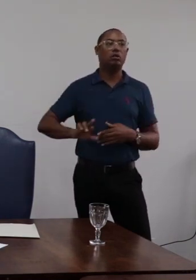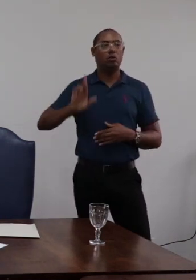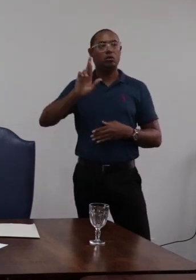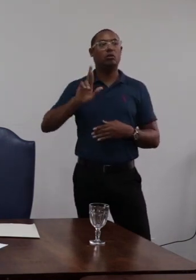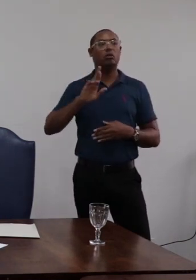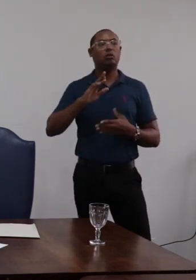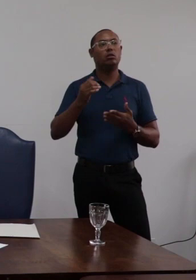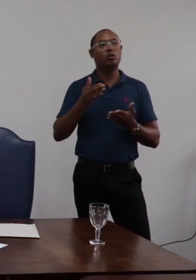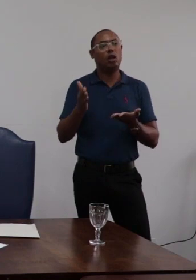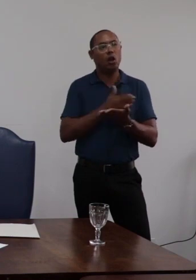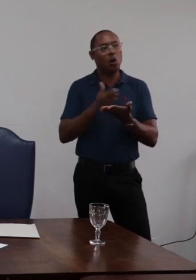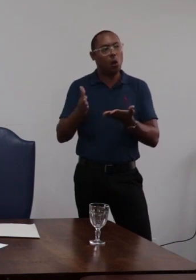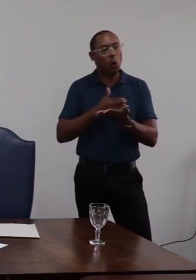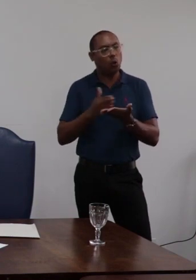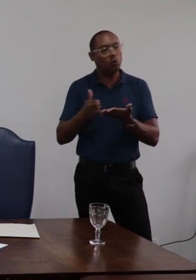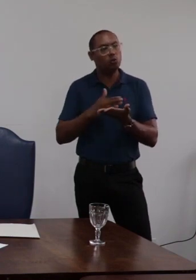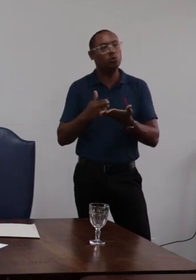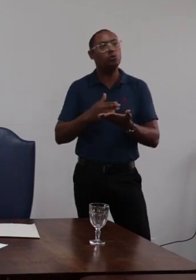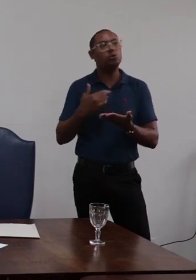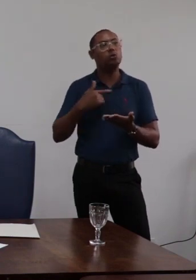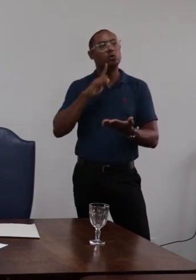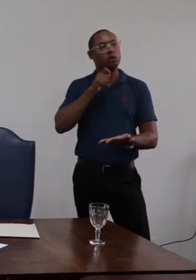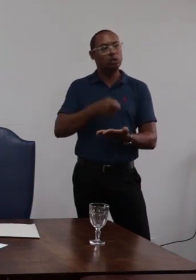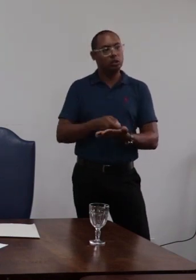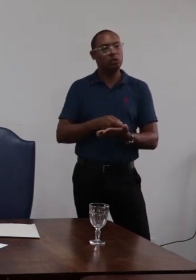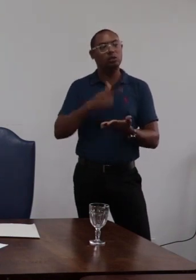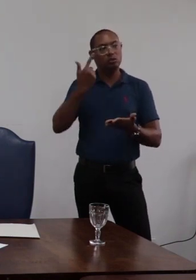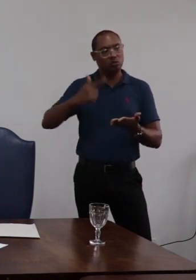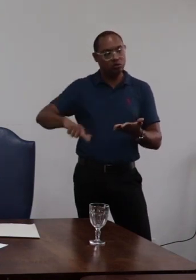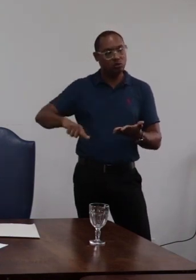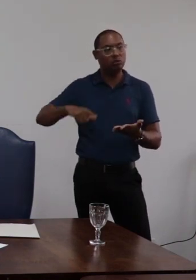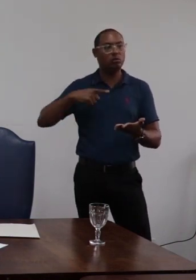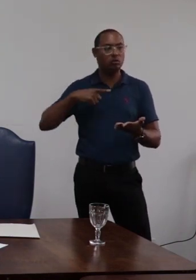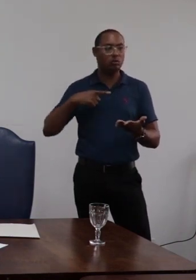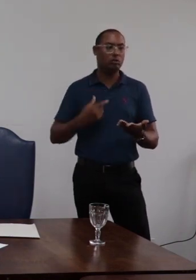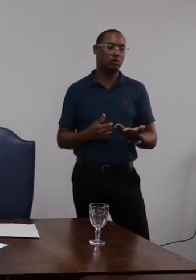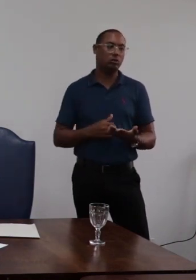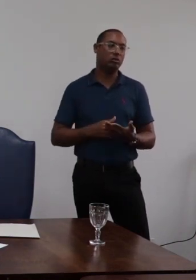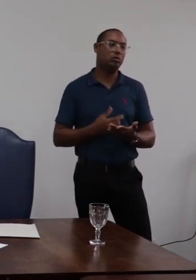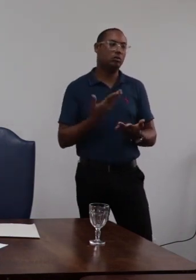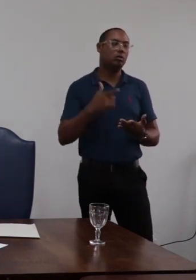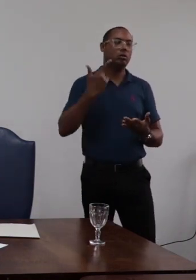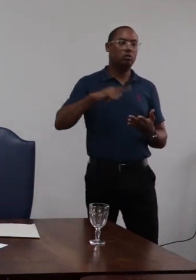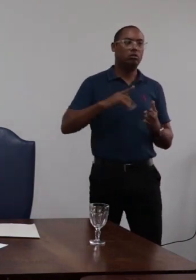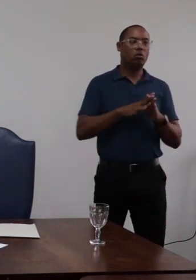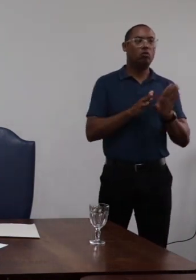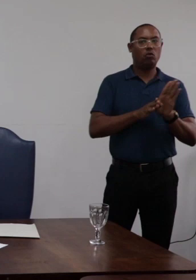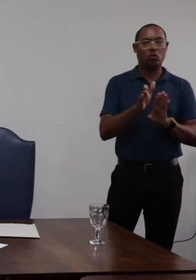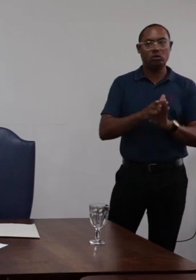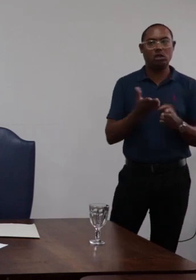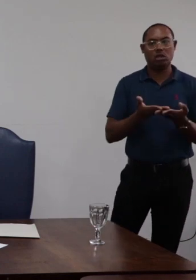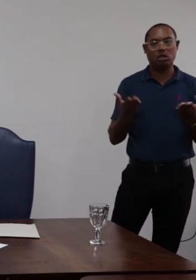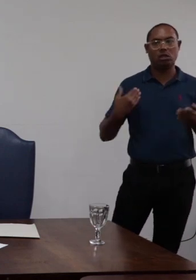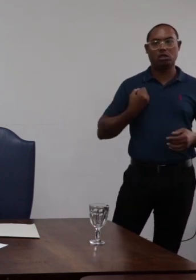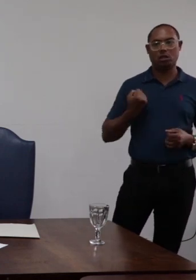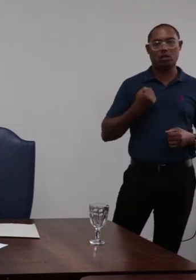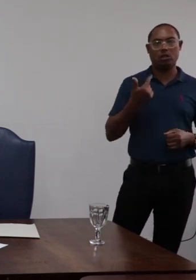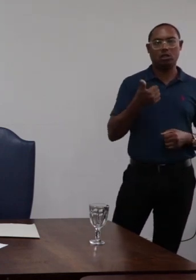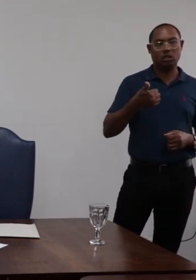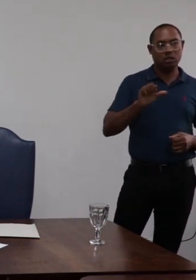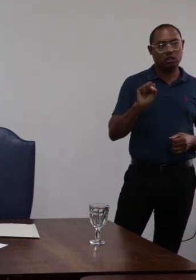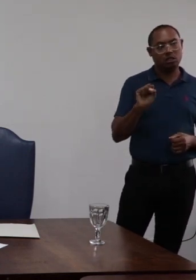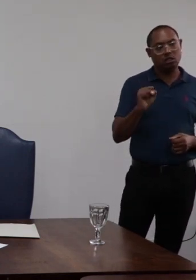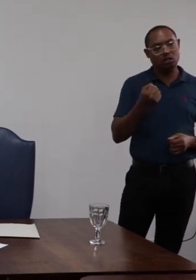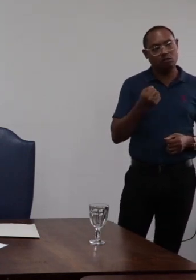cita alguns artigos para tomar a decisão por relevos novamente para os senhores conselheiros os artigos 128